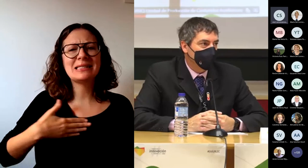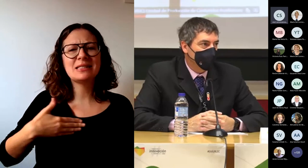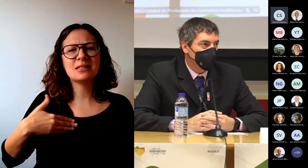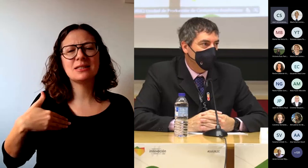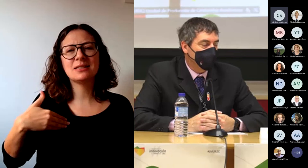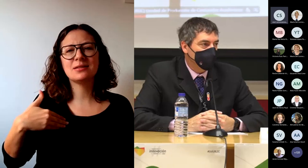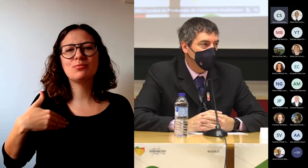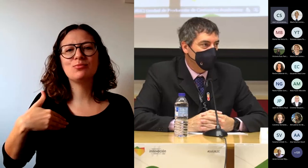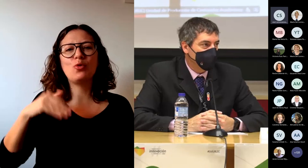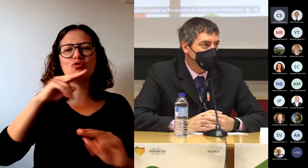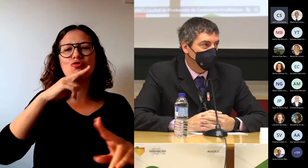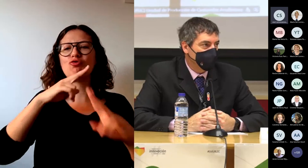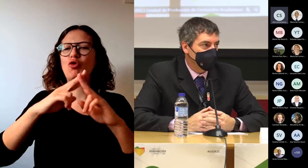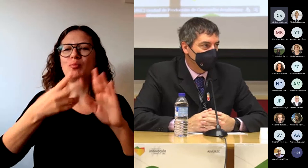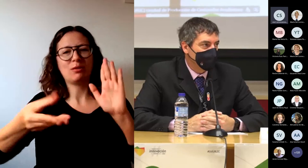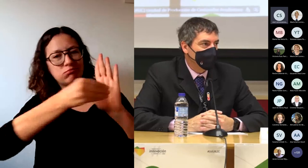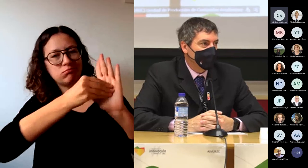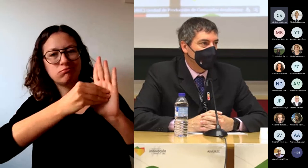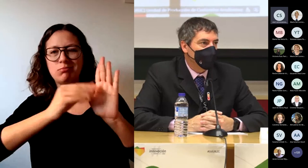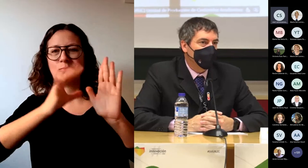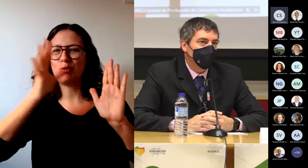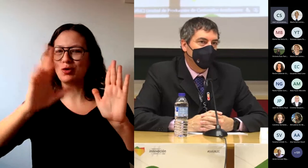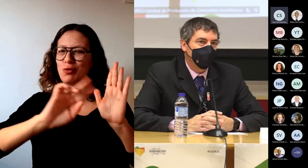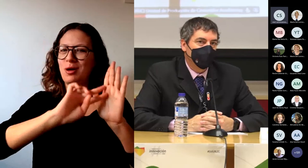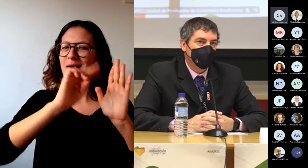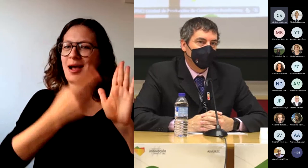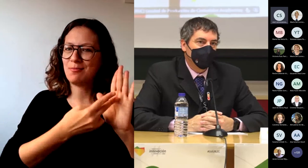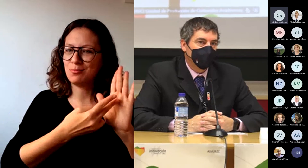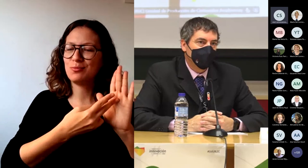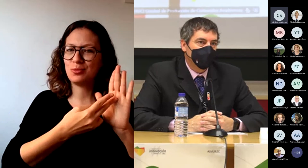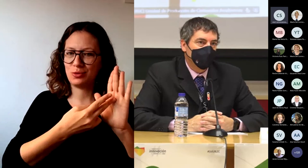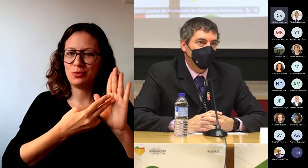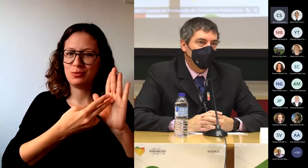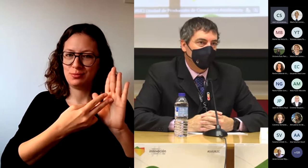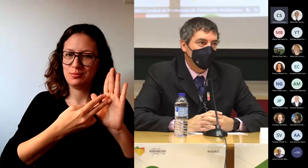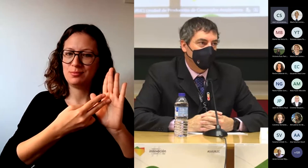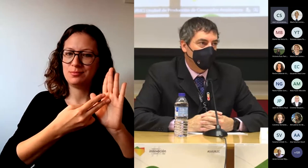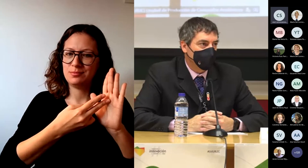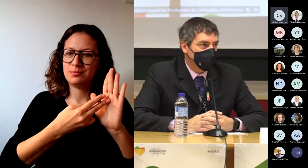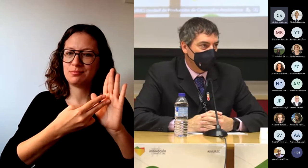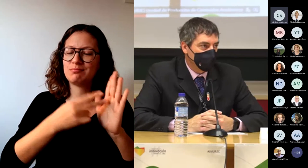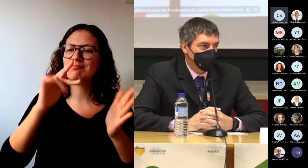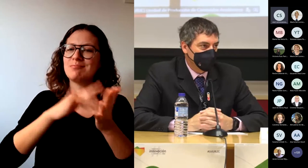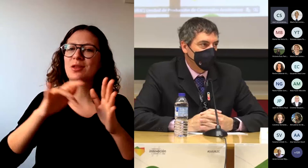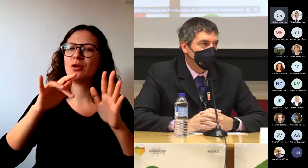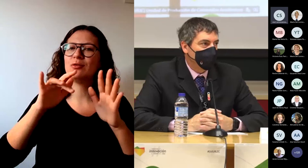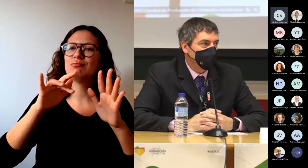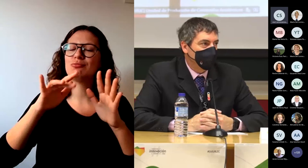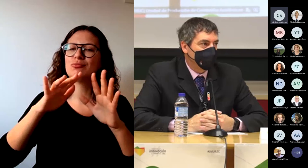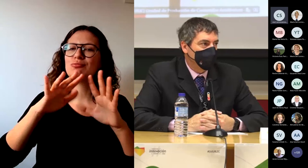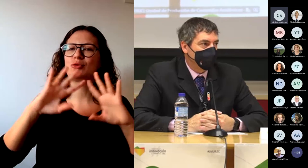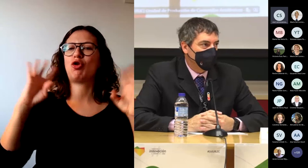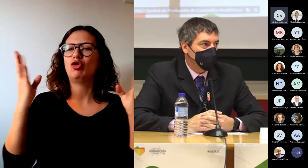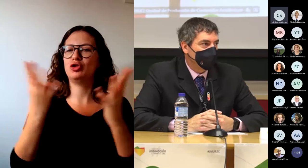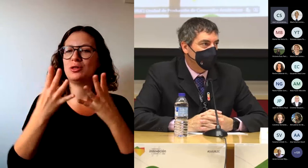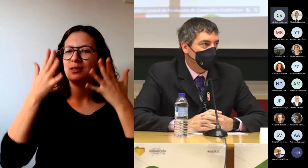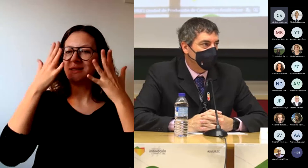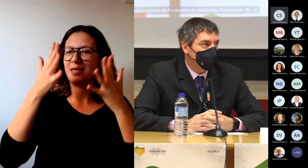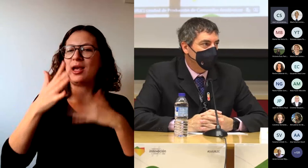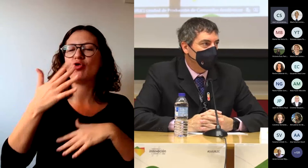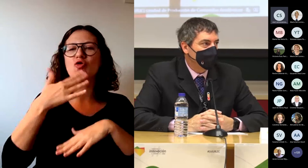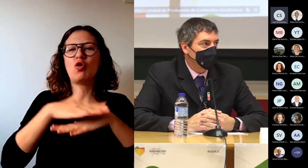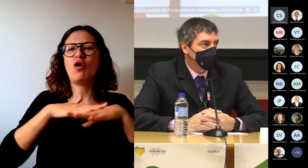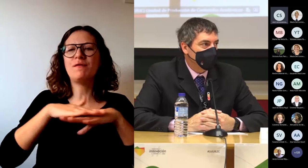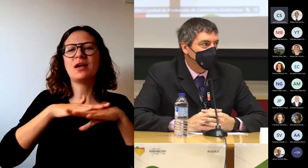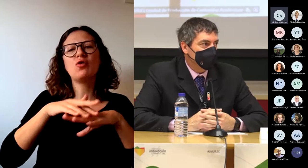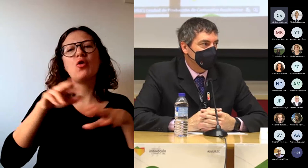en su nombre, lo hemos querido dejar reflejado aprobando en Consejo de Gobierno un nuevo reglamento del